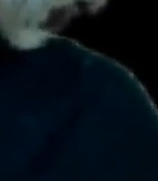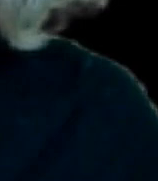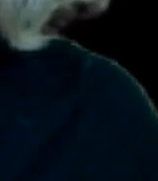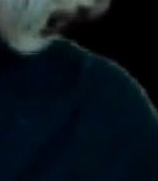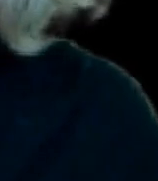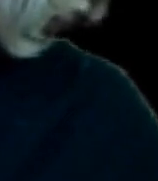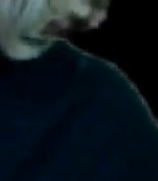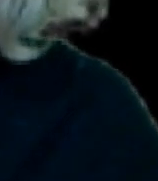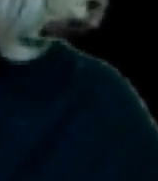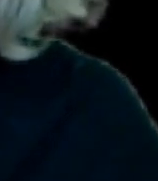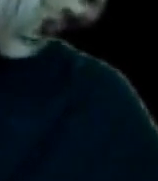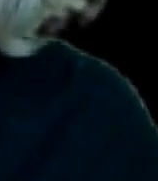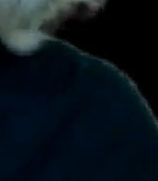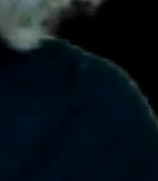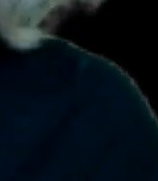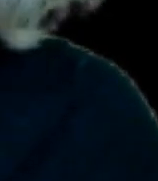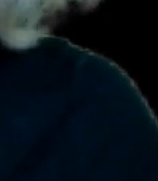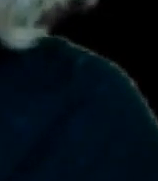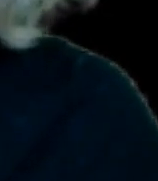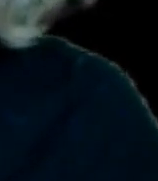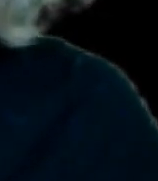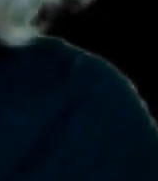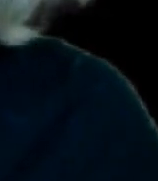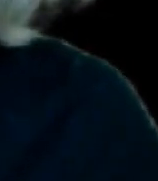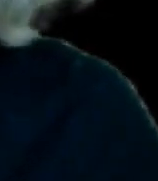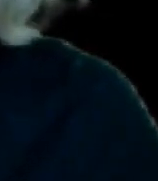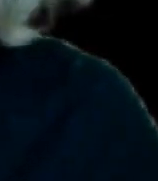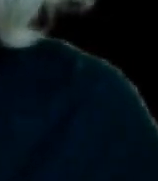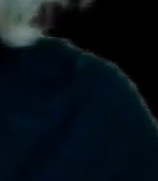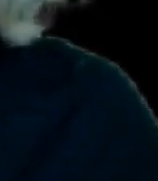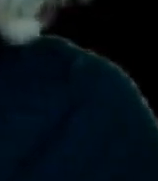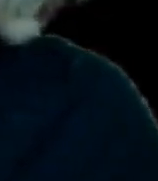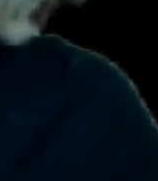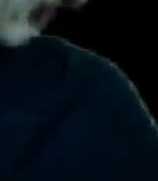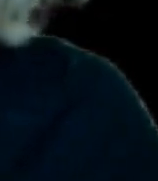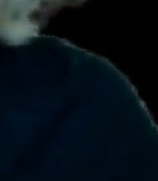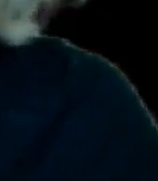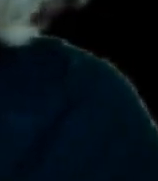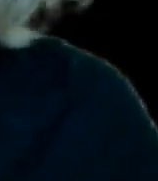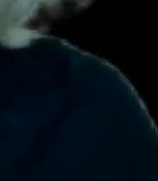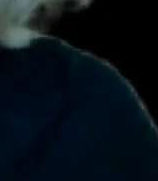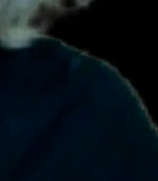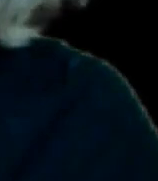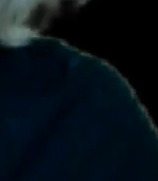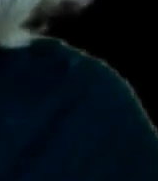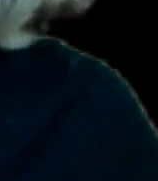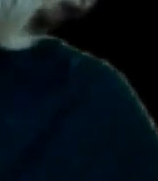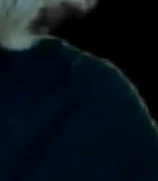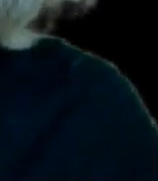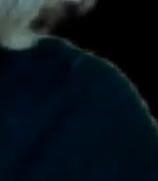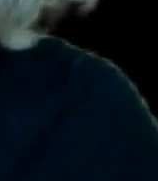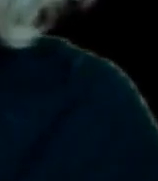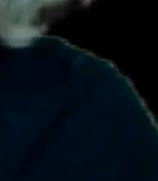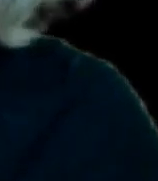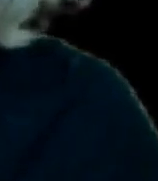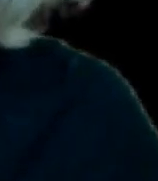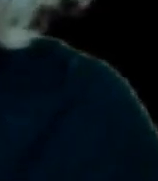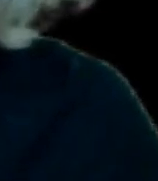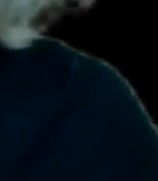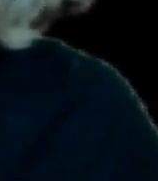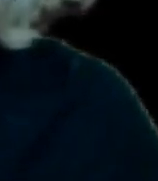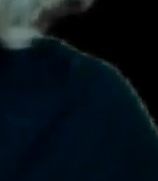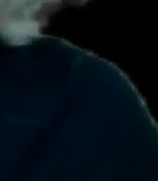Pero por lo que veo, por lo que podemos ver, les está importando un soberano cacahuate a los de